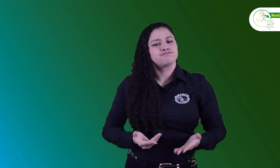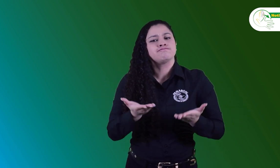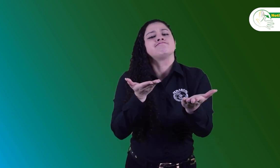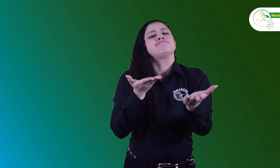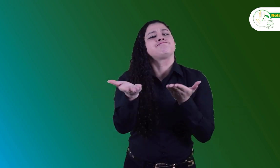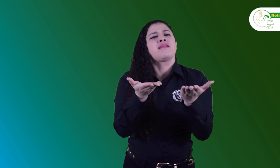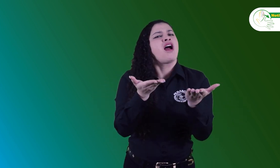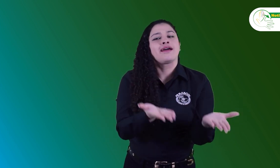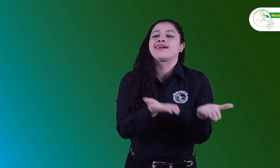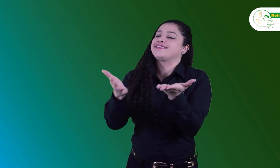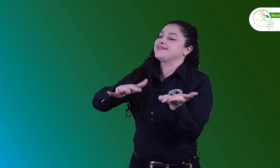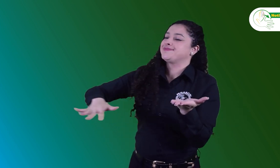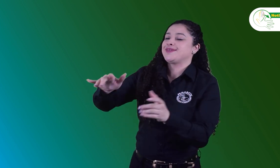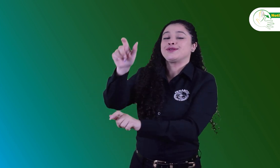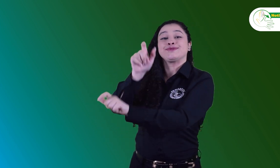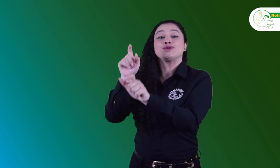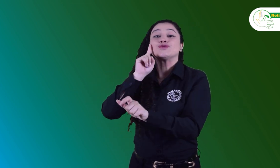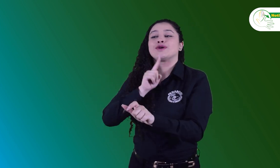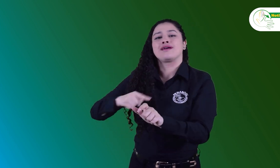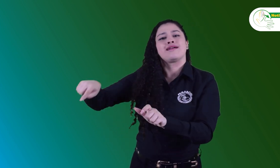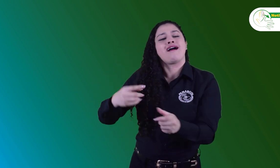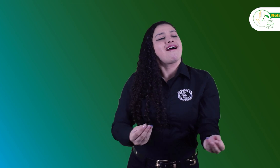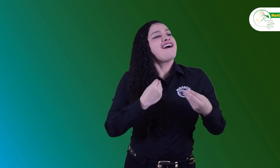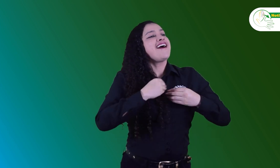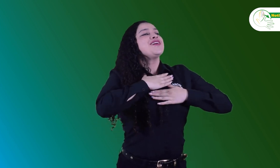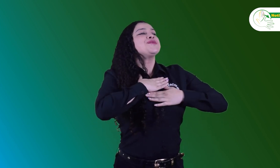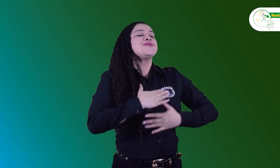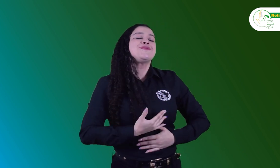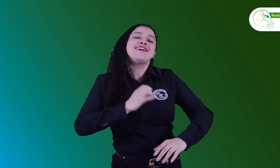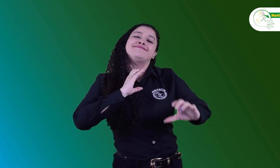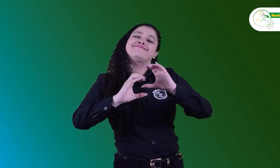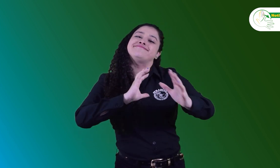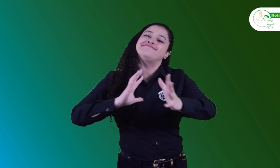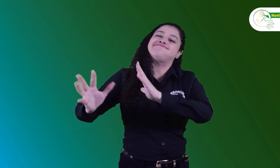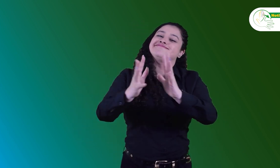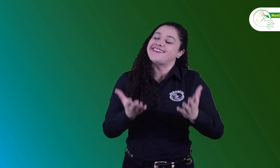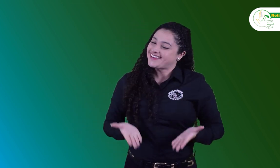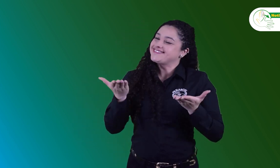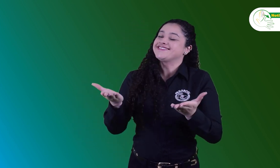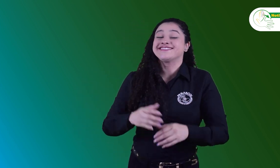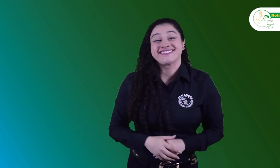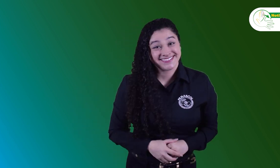para que las personas sordas puedan tener una comunicación efectiva contribuyendo a su tranquilidad.